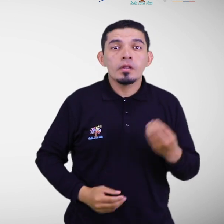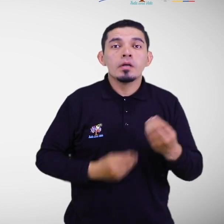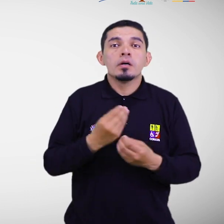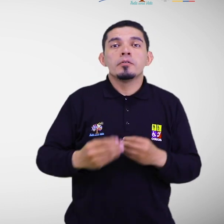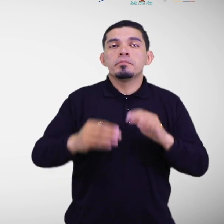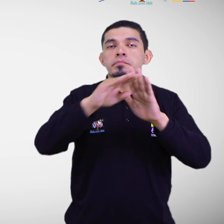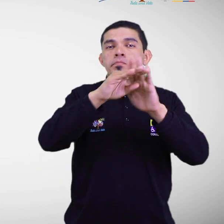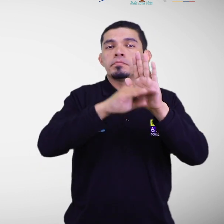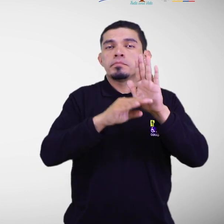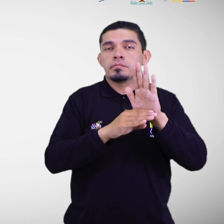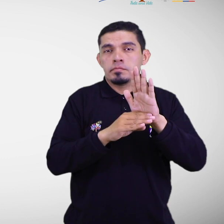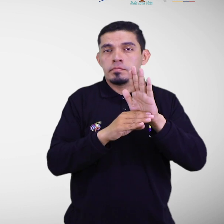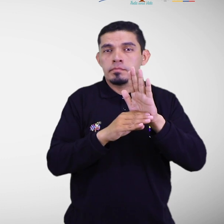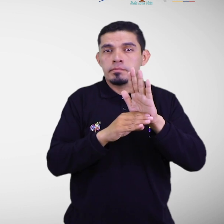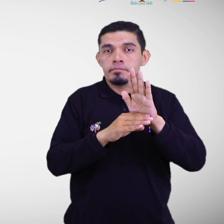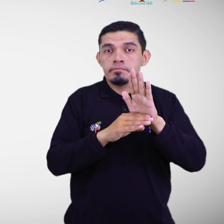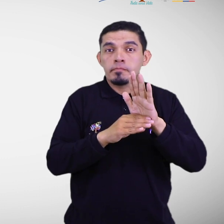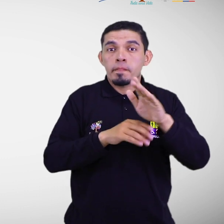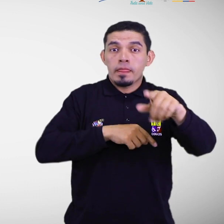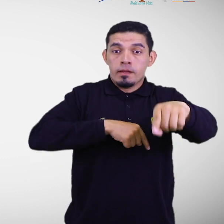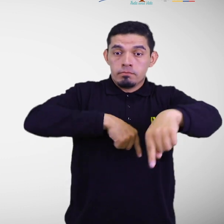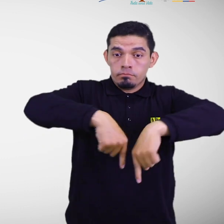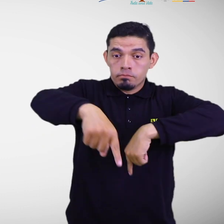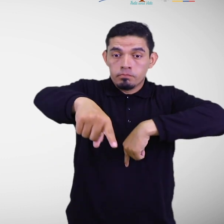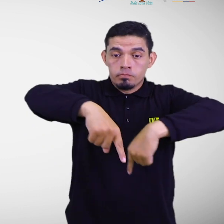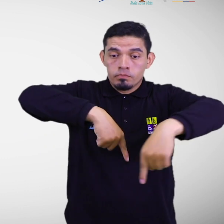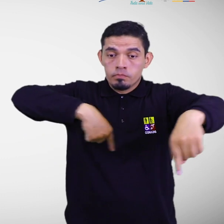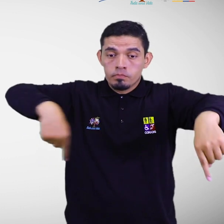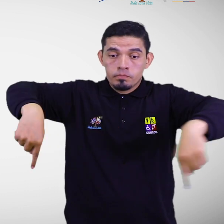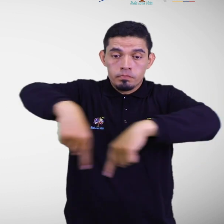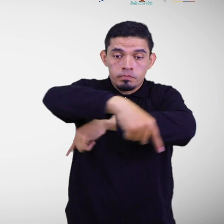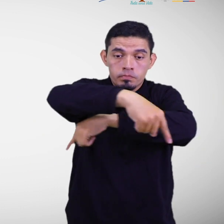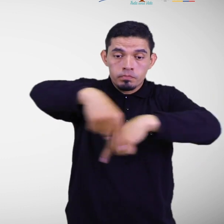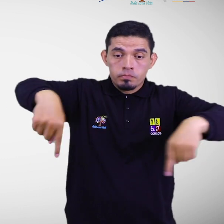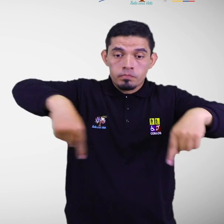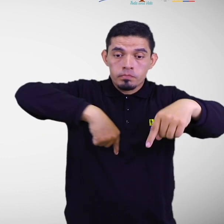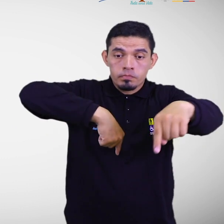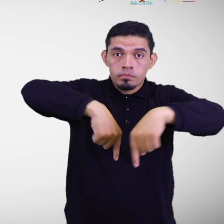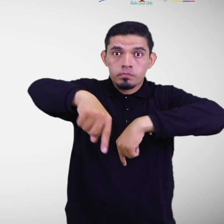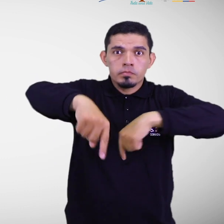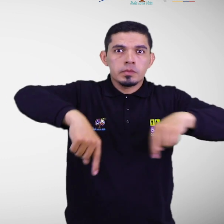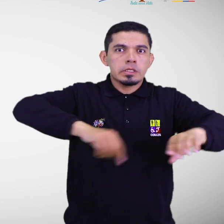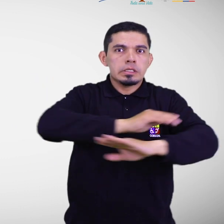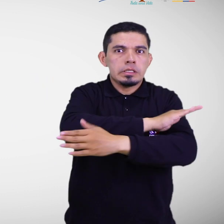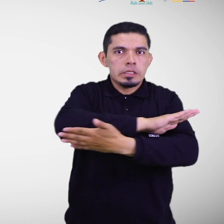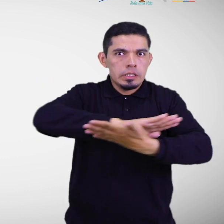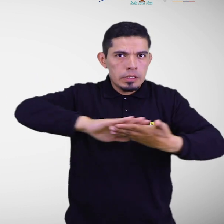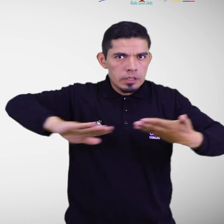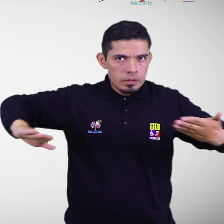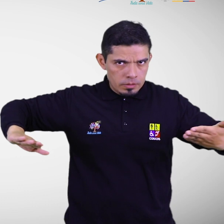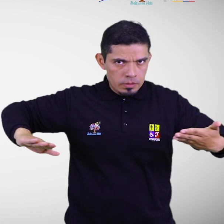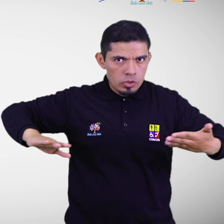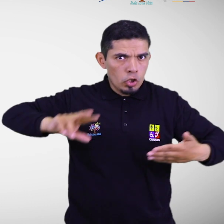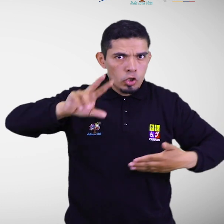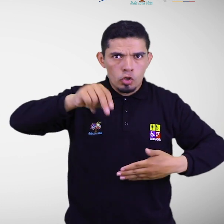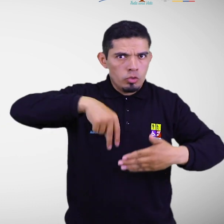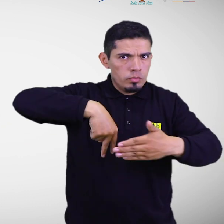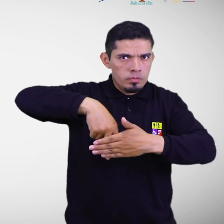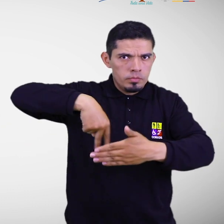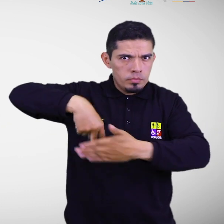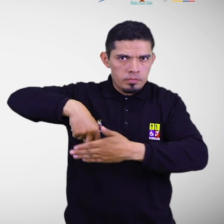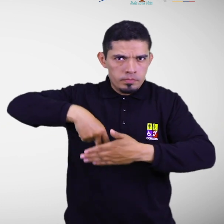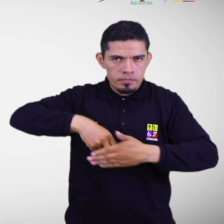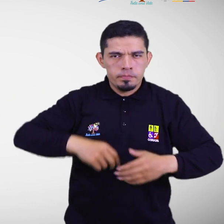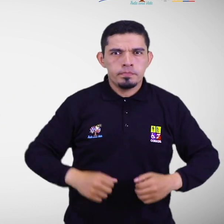La circulación peatonal de las vías deben mantenerse despejadas, libres de obstáculos y barreras. Las